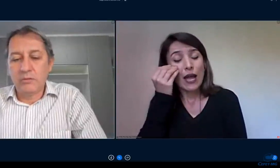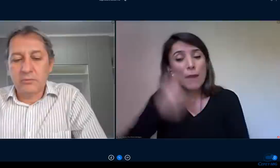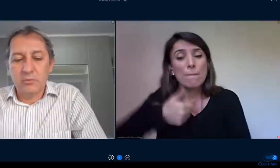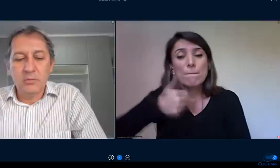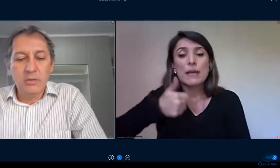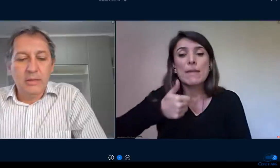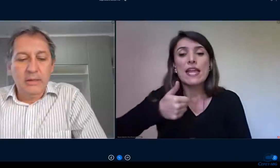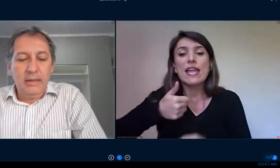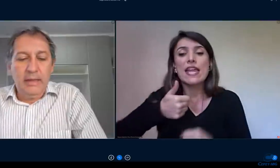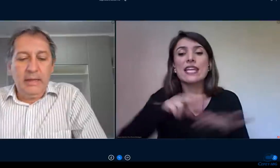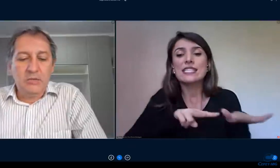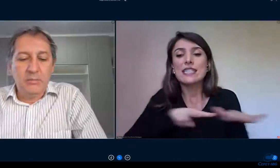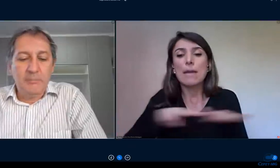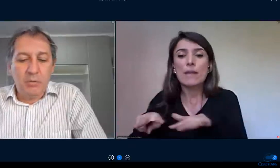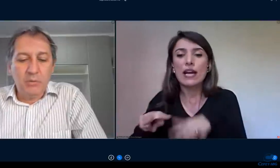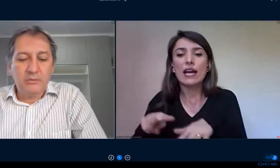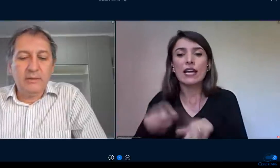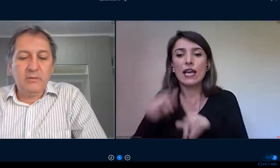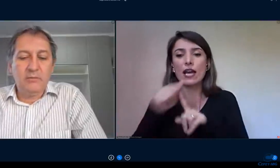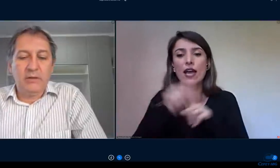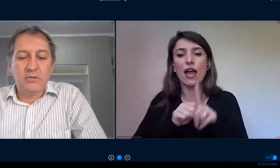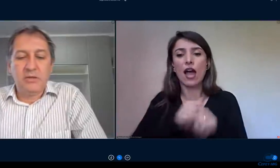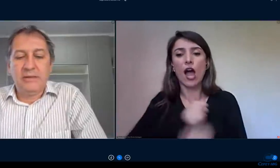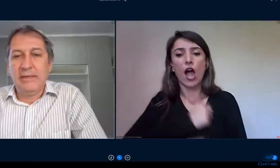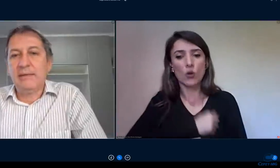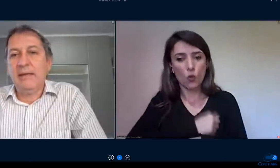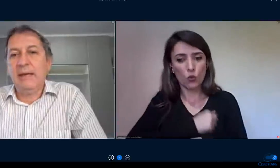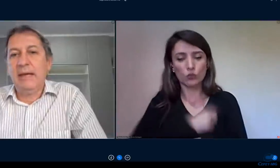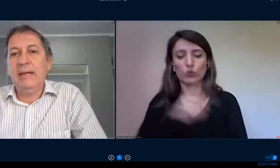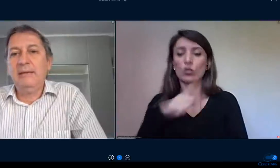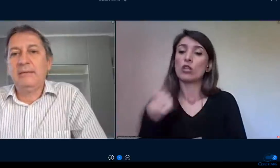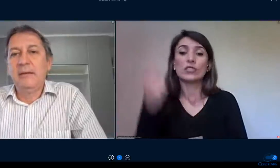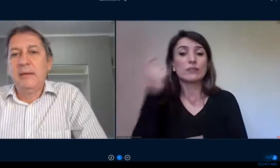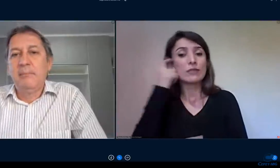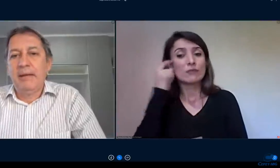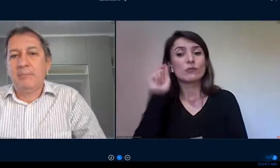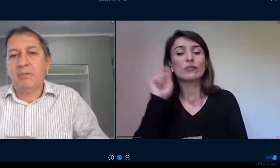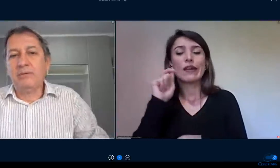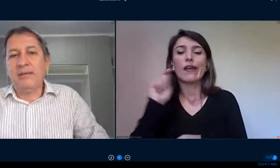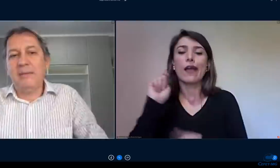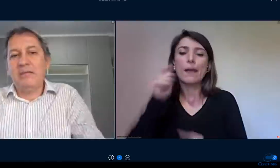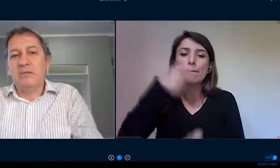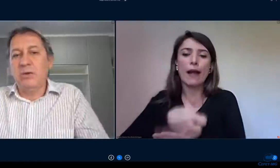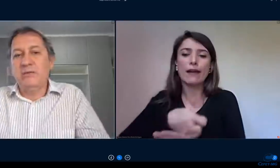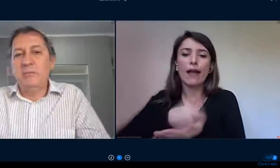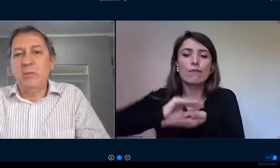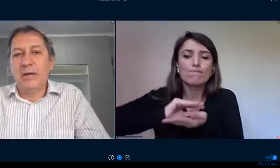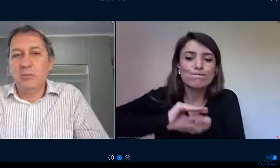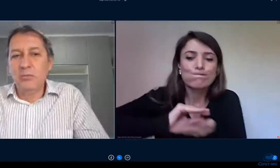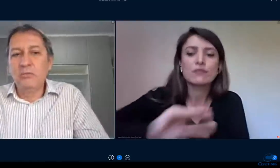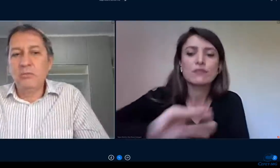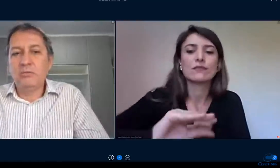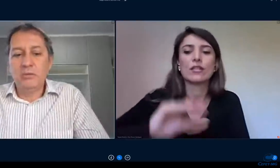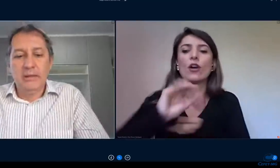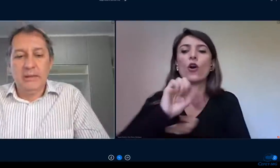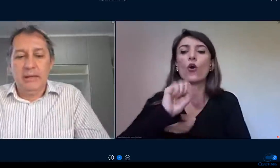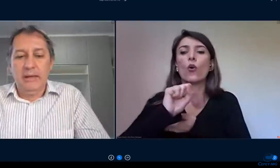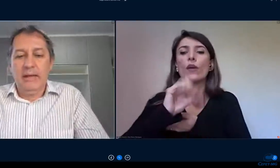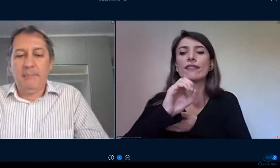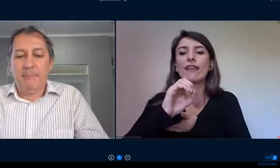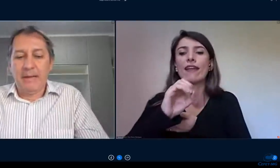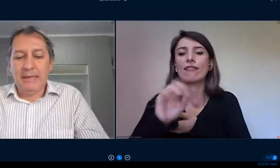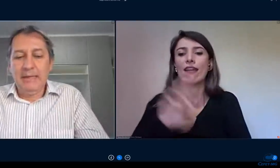agosto de uma bolsa no valor de 80 reais para aproximadamente 2 mil alunos